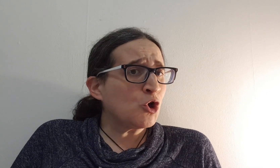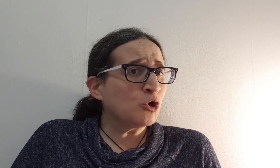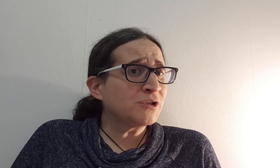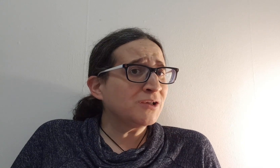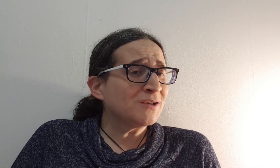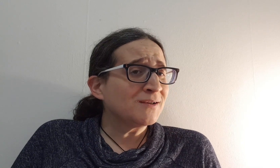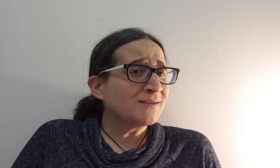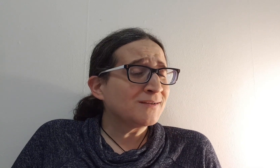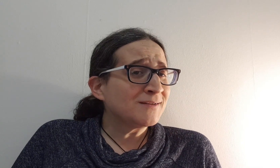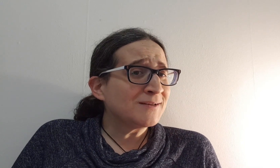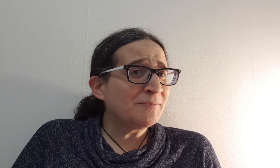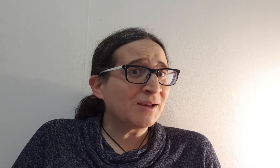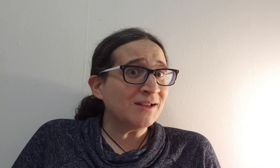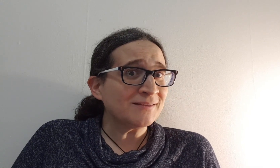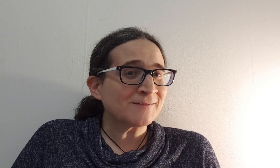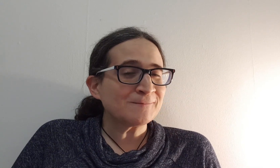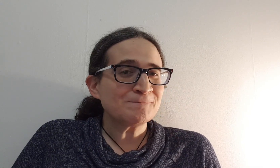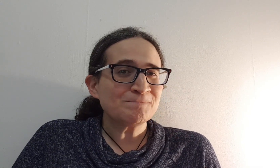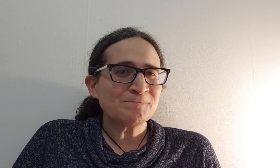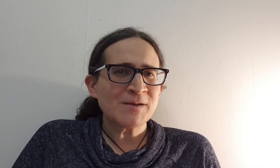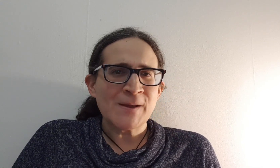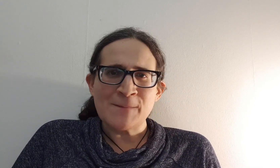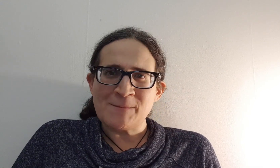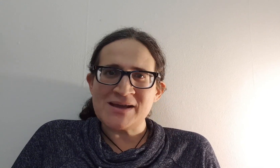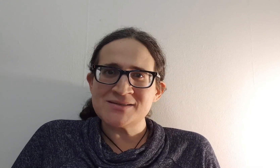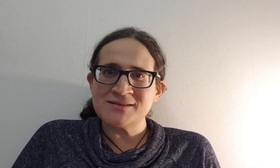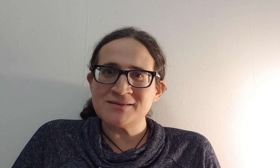יכולתי למלאת מה עשיתי?